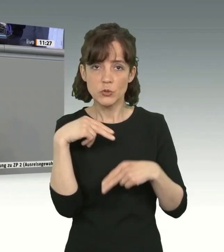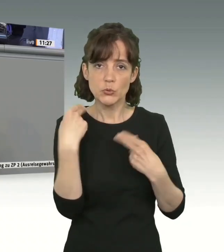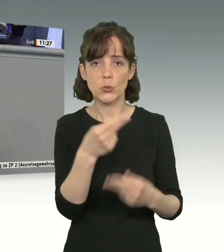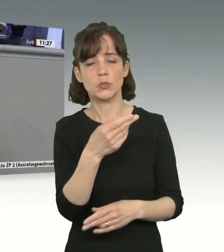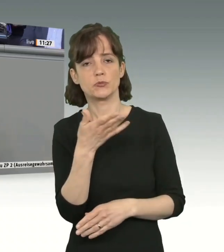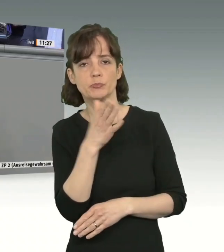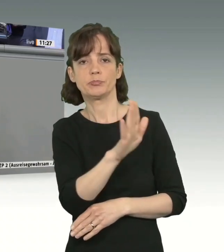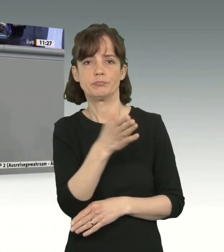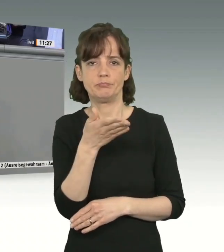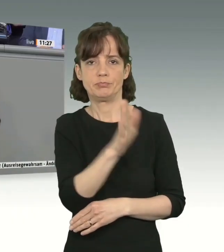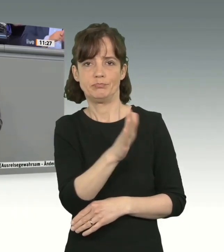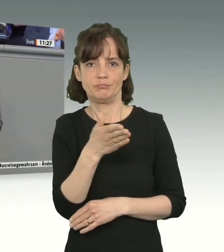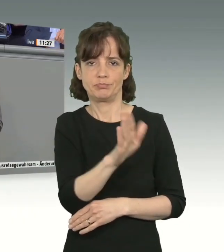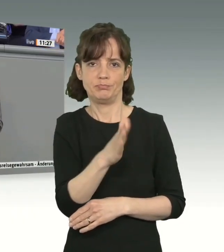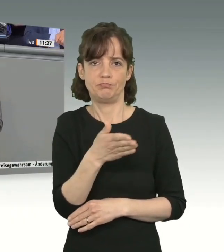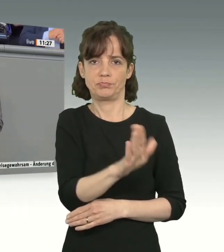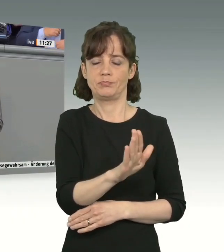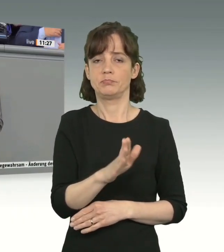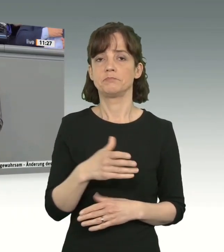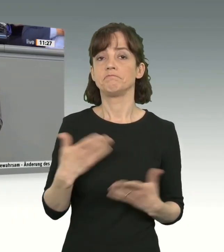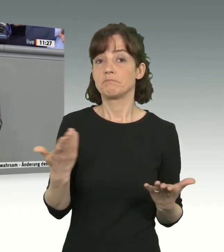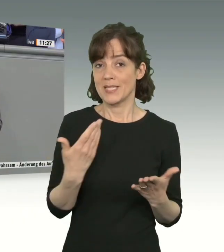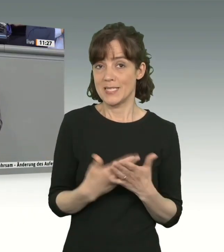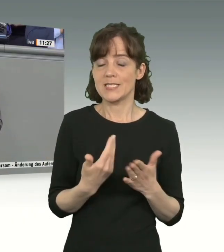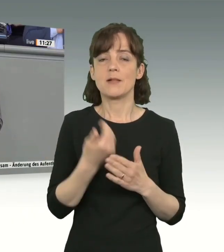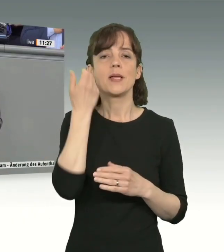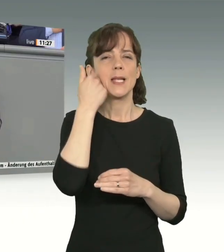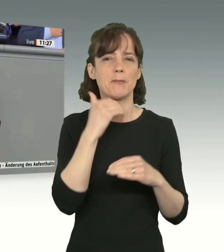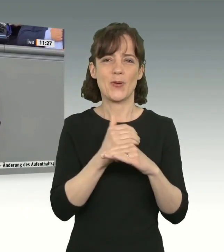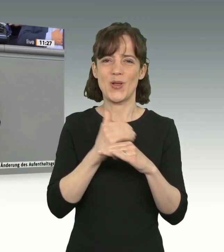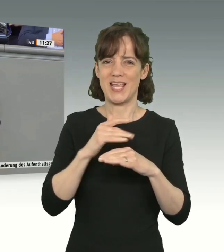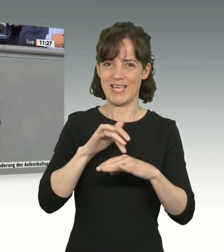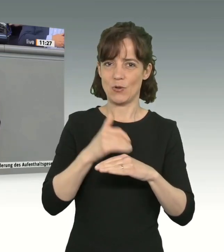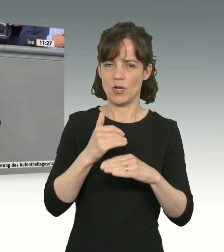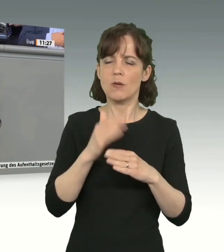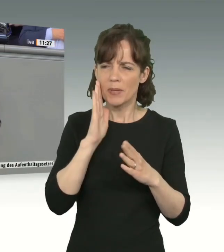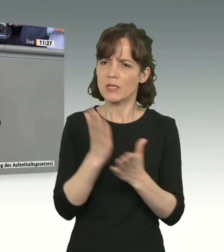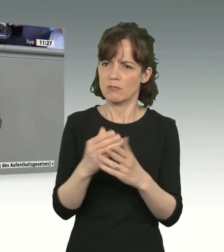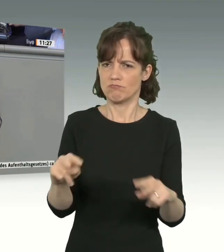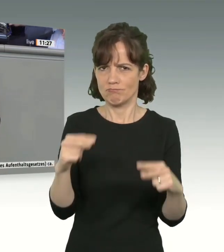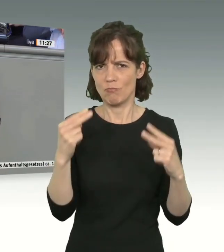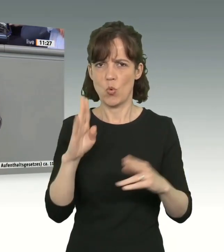Und deswegen, liebe Kolleginnen und Kollegen, möchte ich an Ihrer Stelle jetzt hören Sie zu.